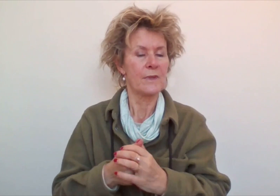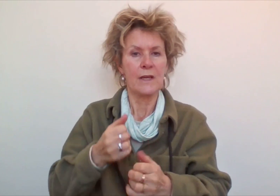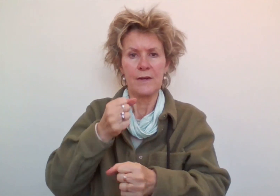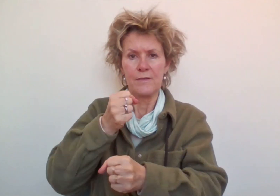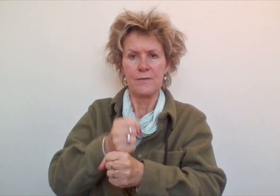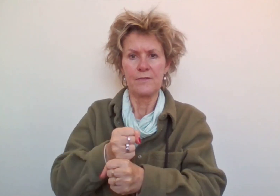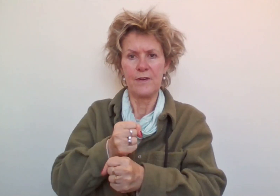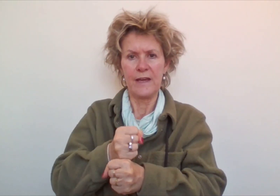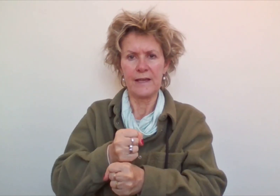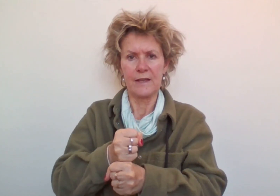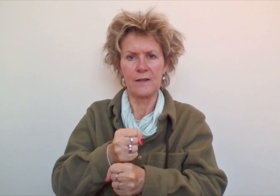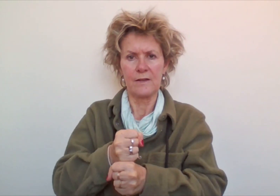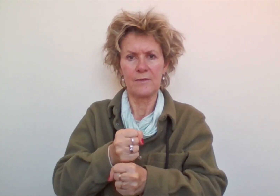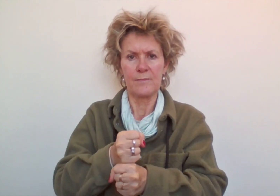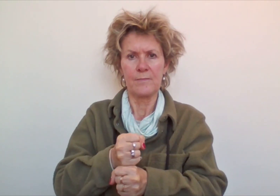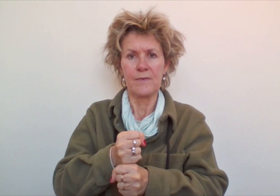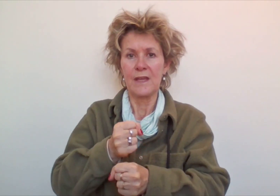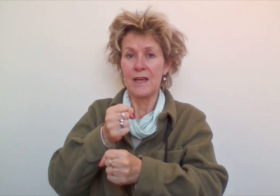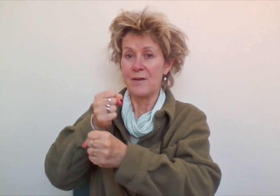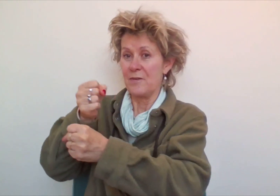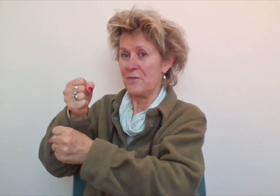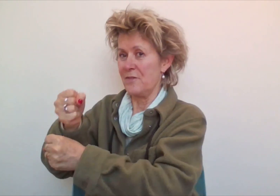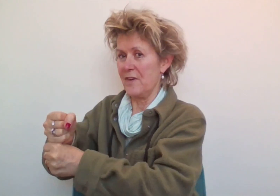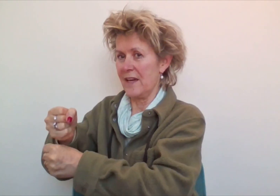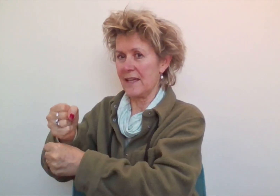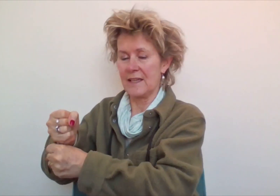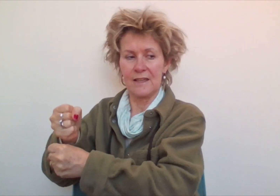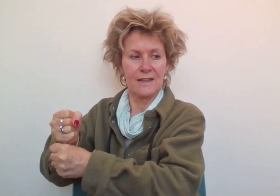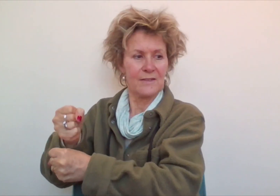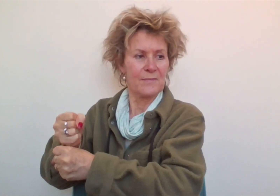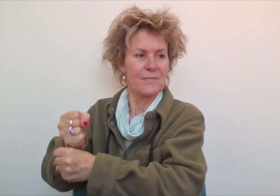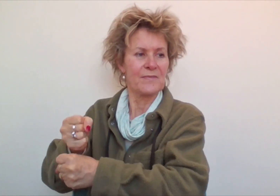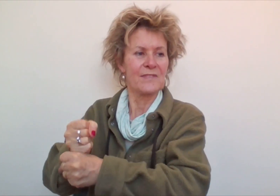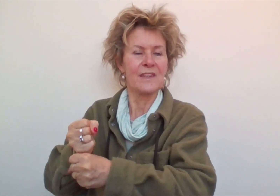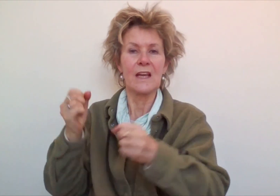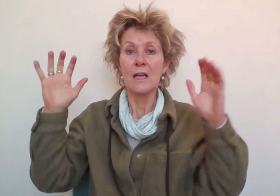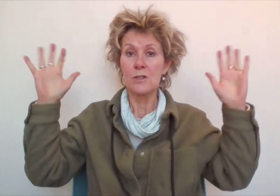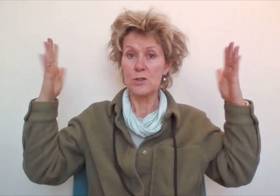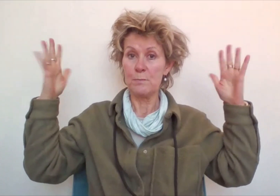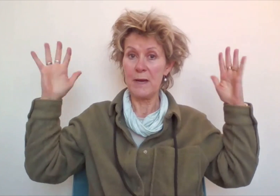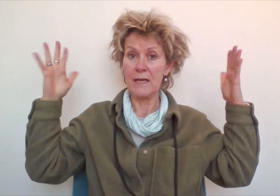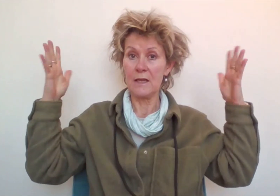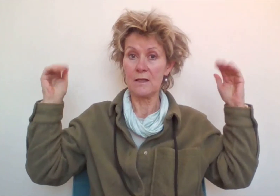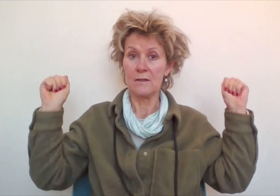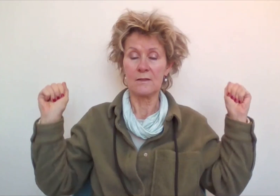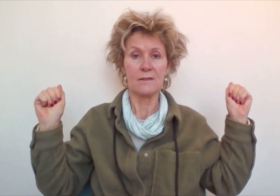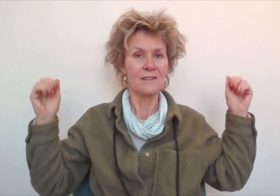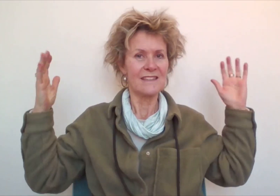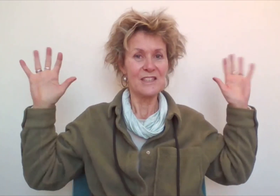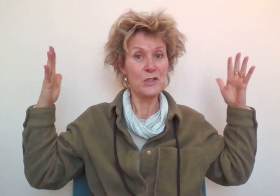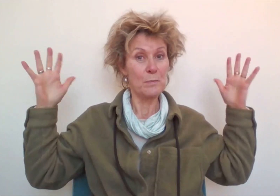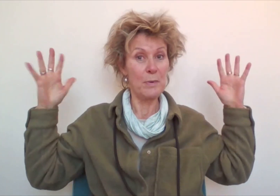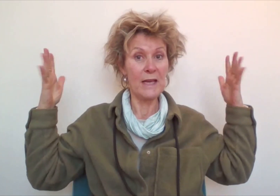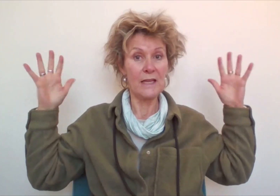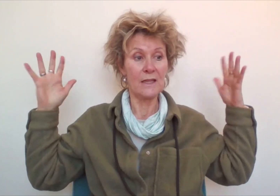Werken. Werken. Spelen. Spelen.